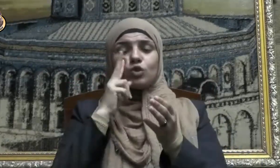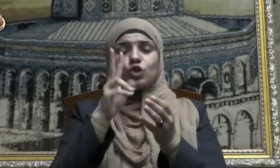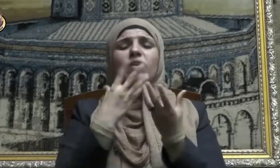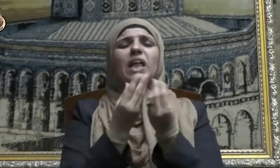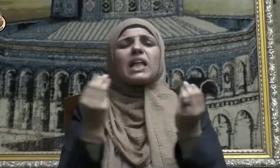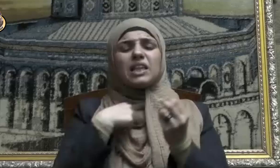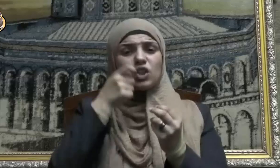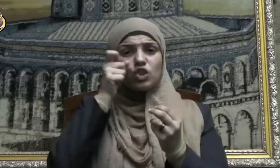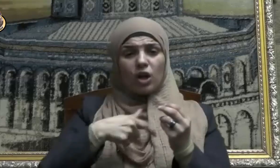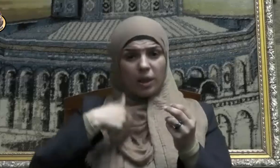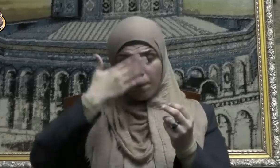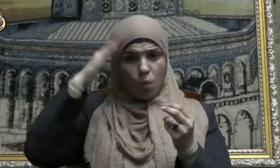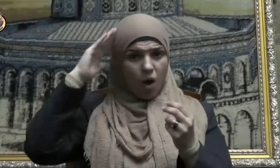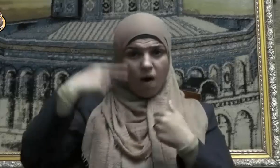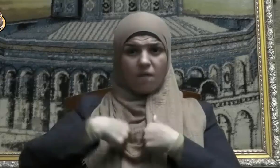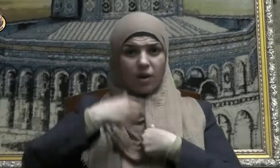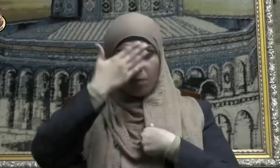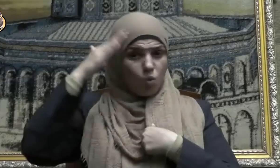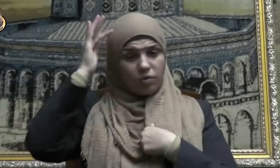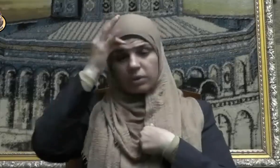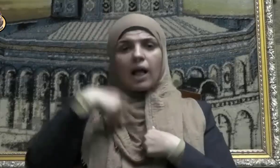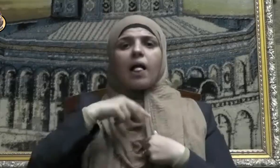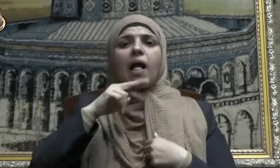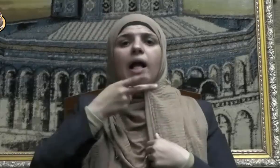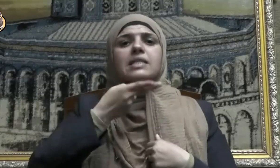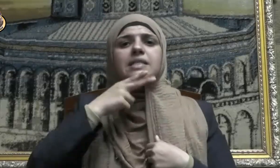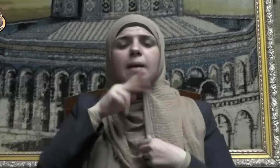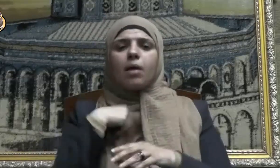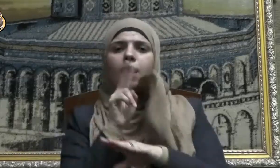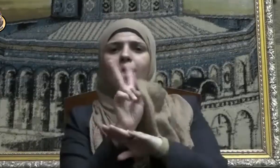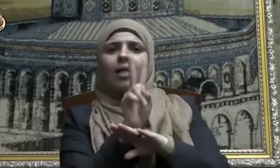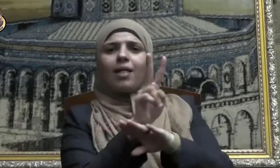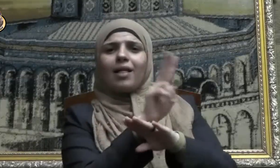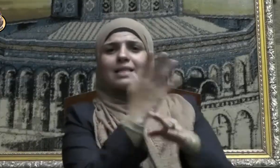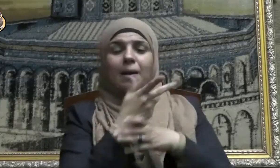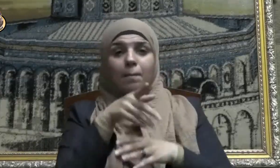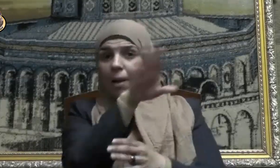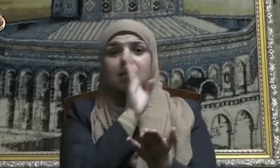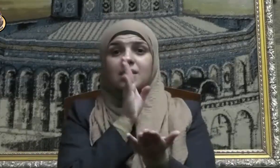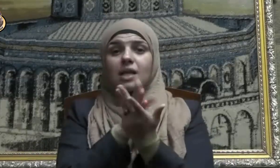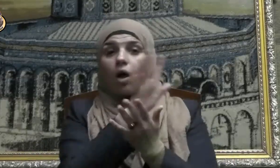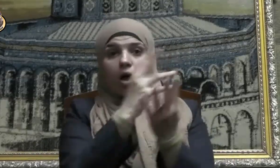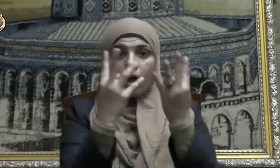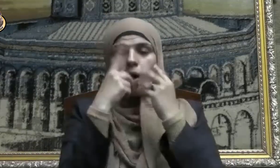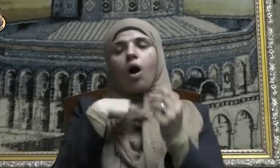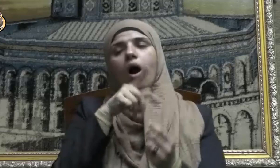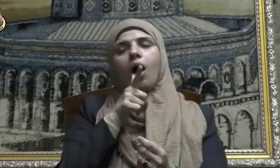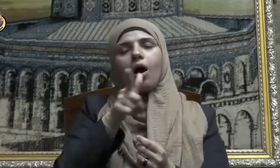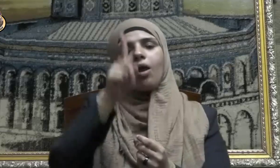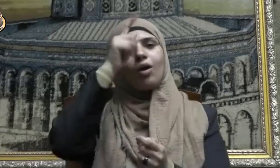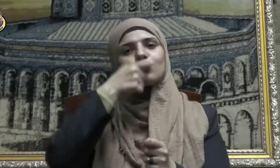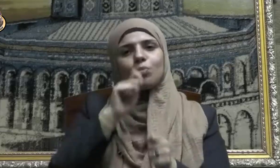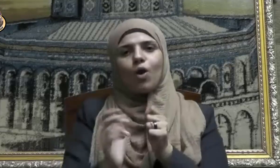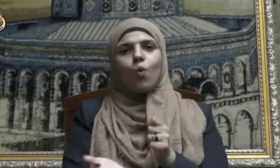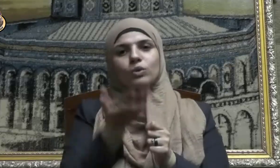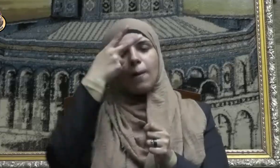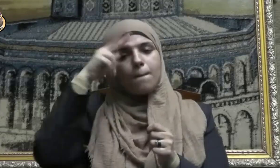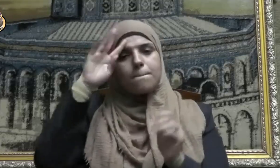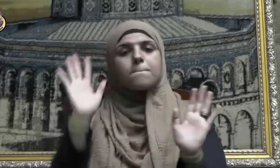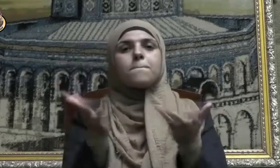يكذب ليوهم الغير بصدق قوله وفعله قال تعالى ومن الناس من